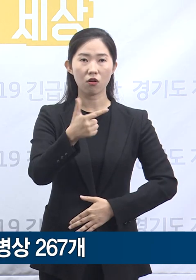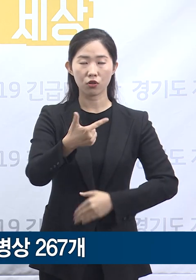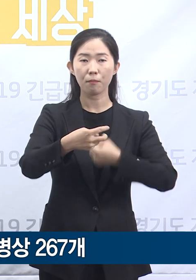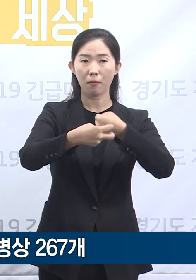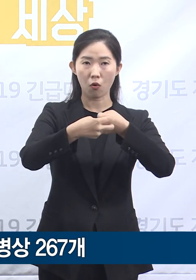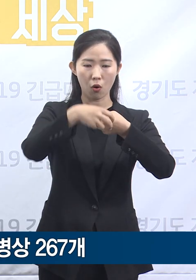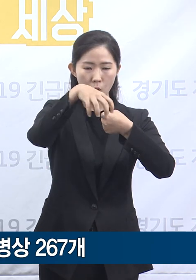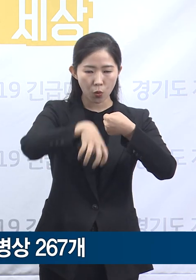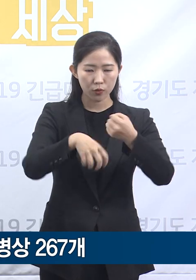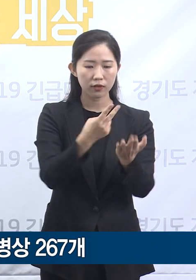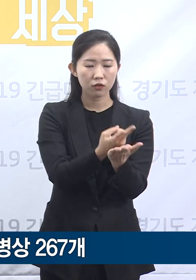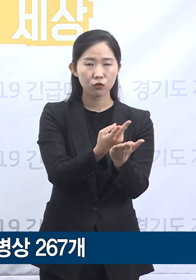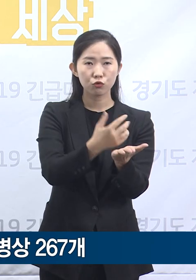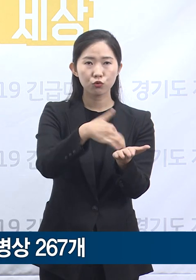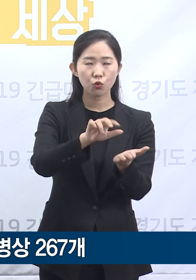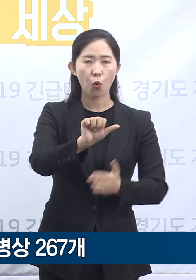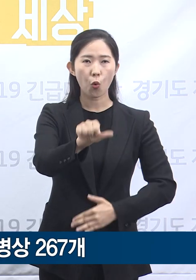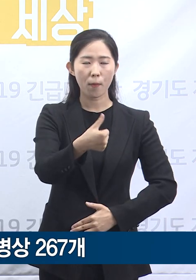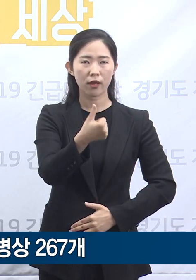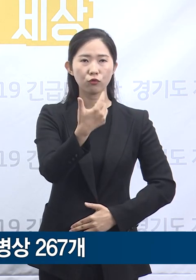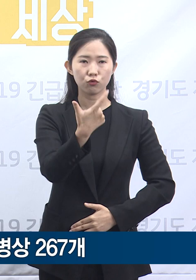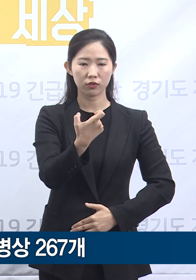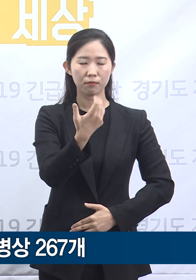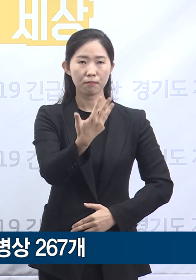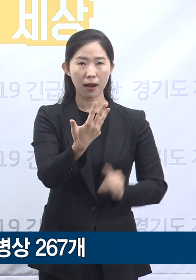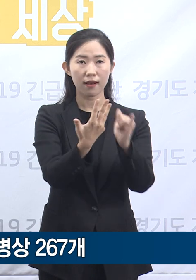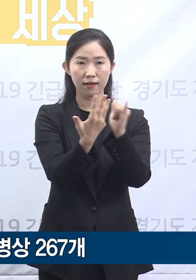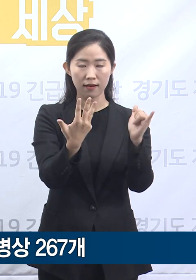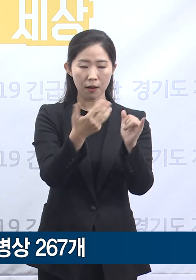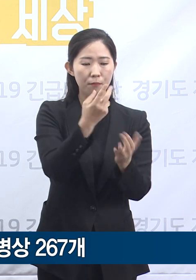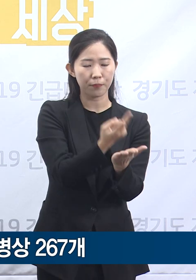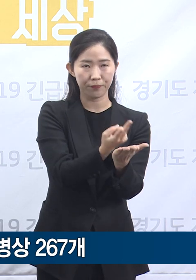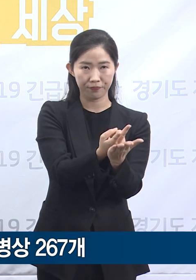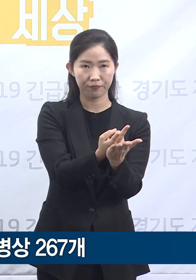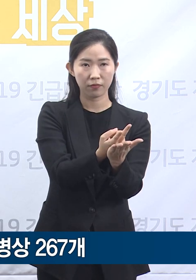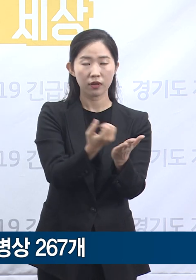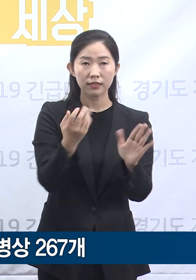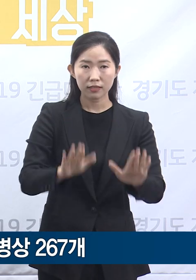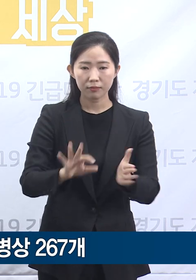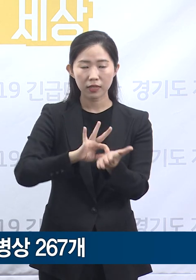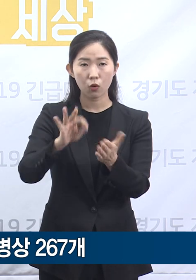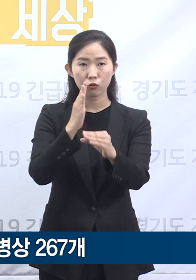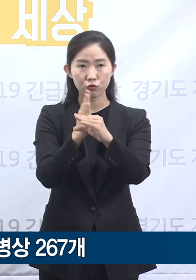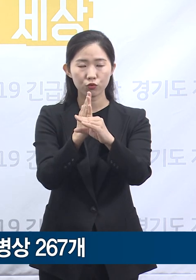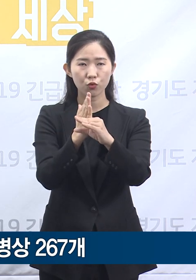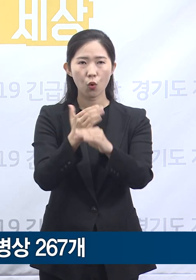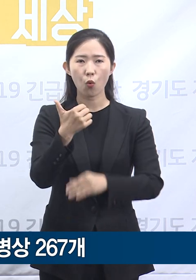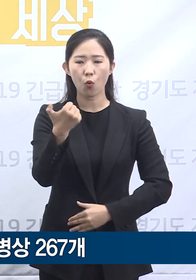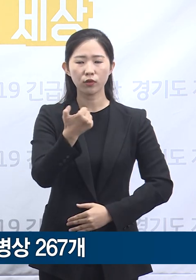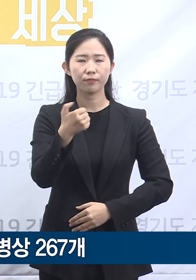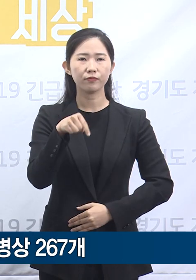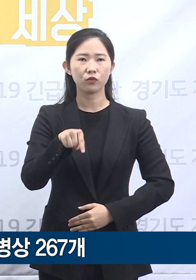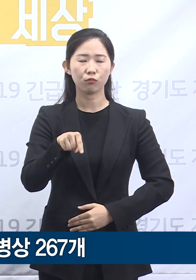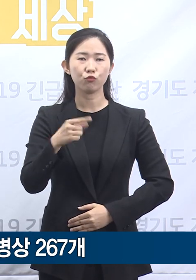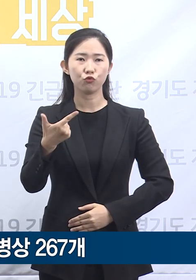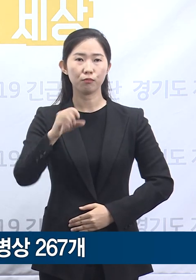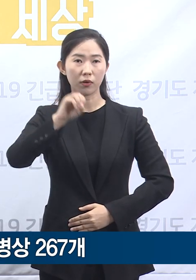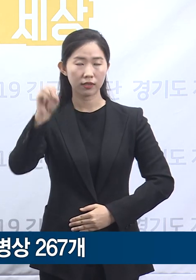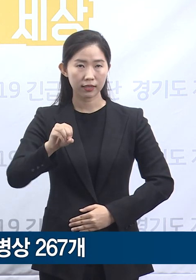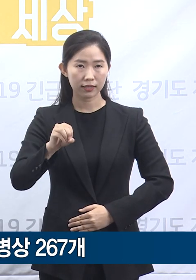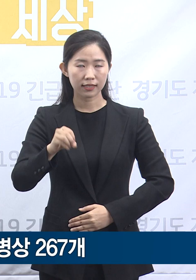528개의 확진자 치료병상을 확보하고 있으며 현재 사용 중인 병상은 50.6%인